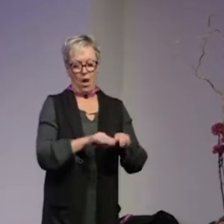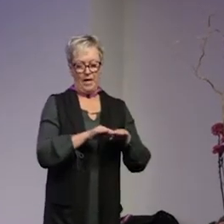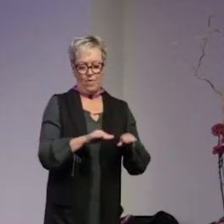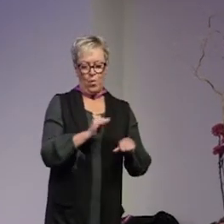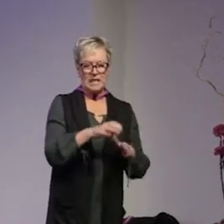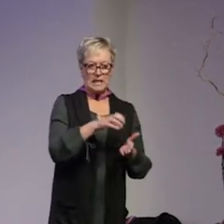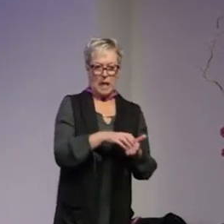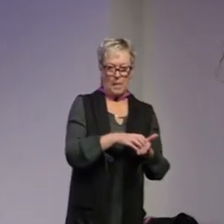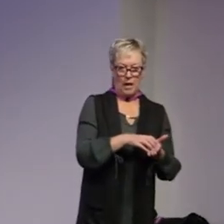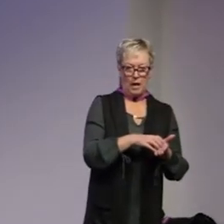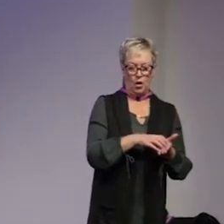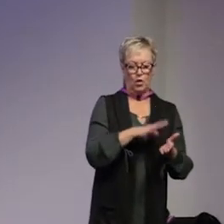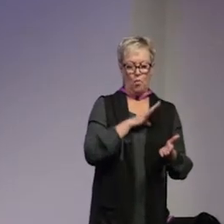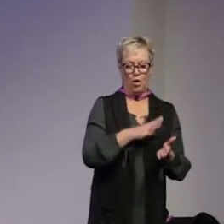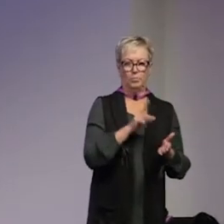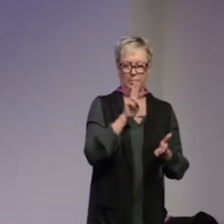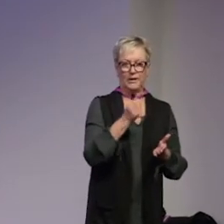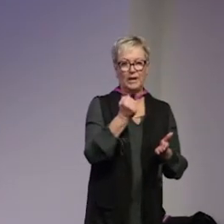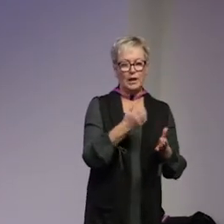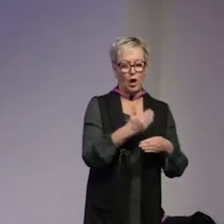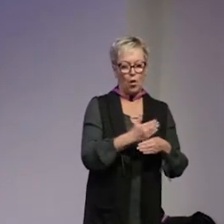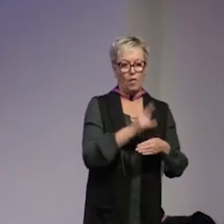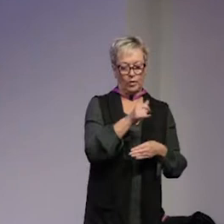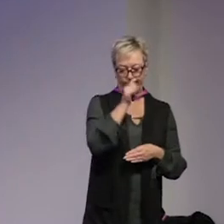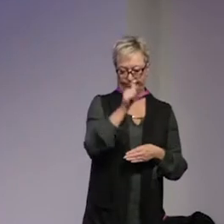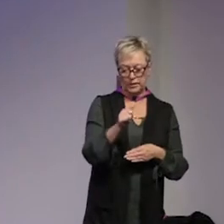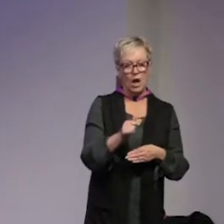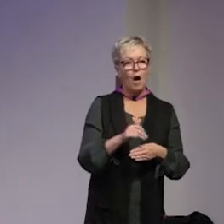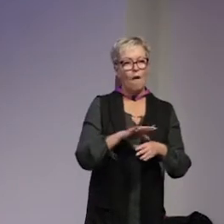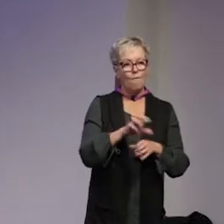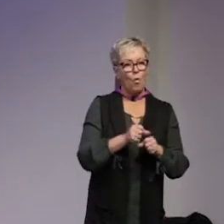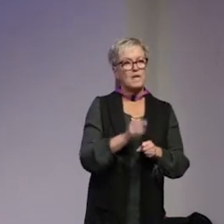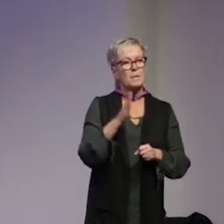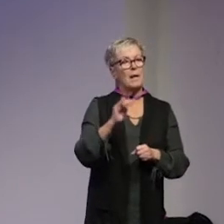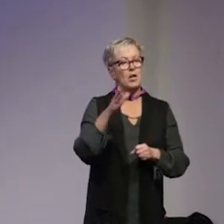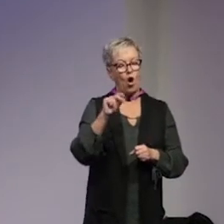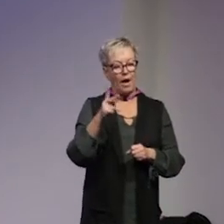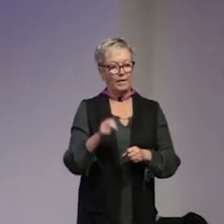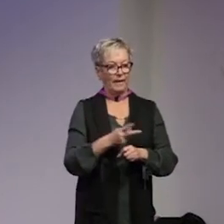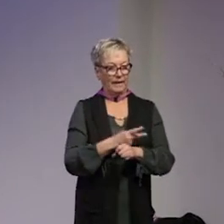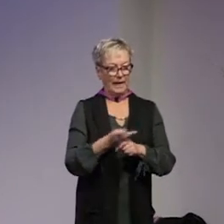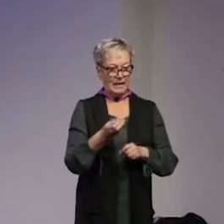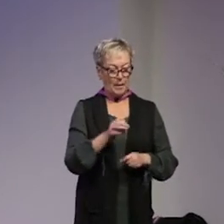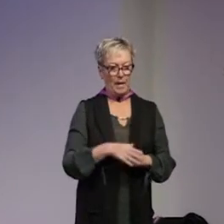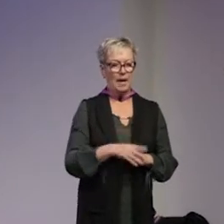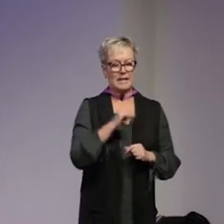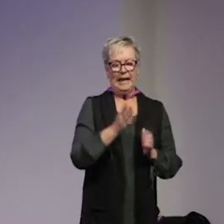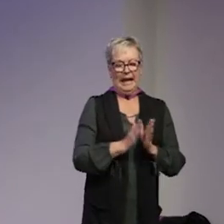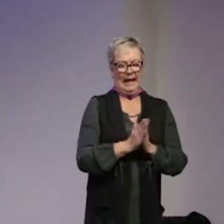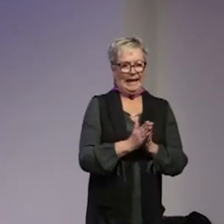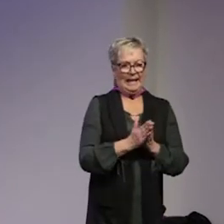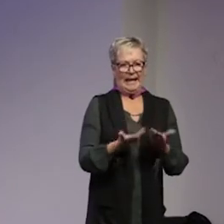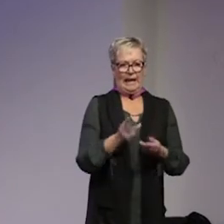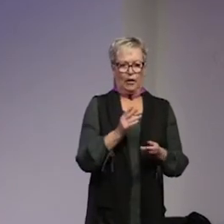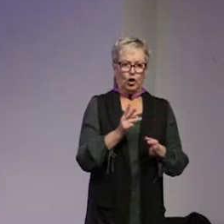samhället som spelar en jätteviktig roll för att motverka våldsbeökande extremism sen är litteraturen inte lika tydlig på